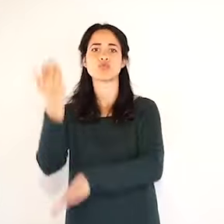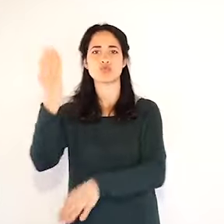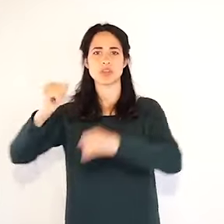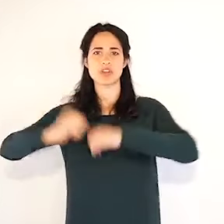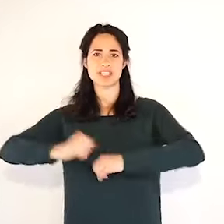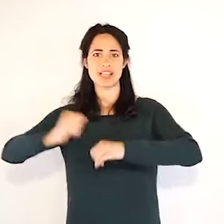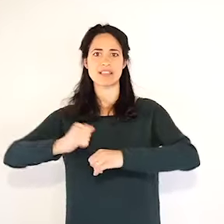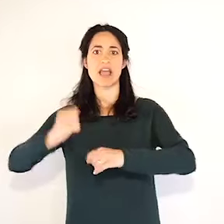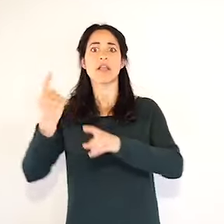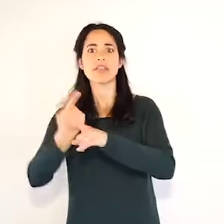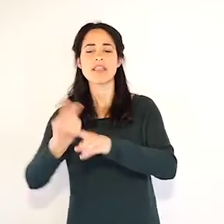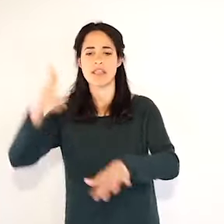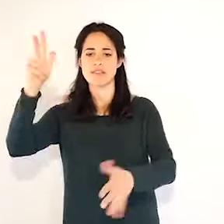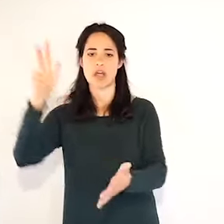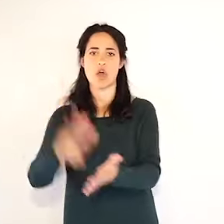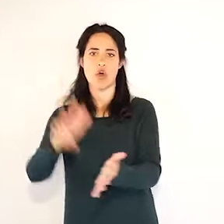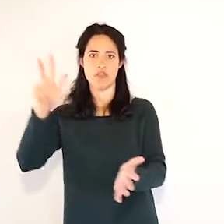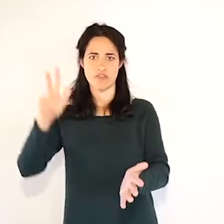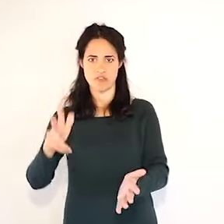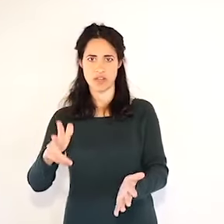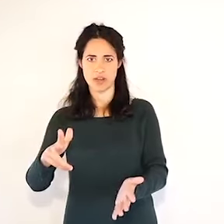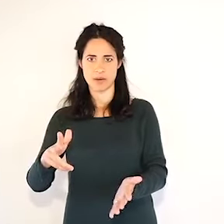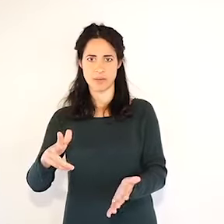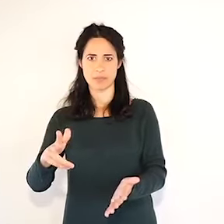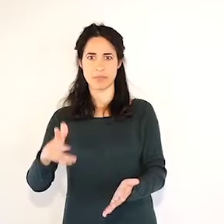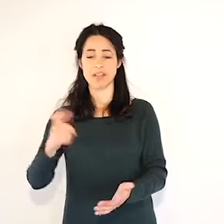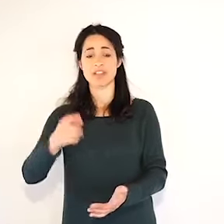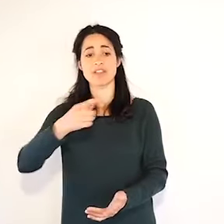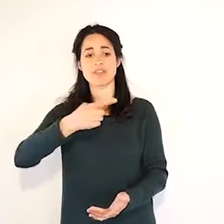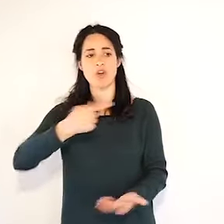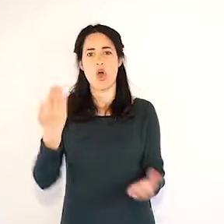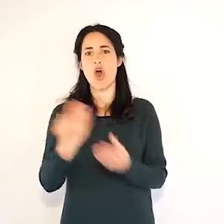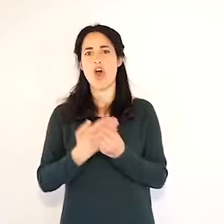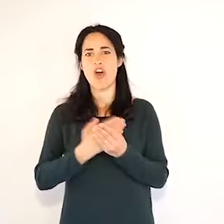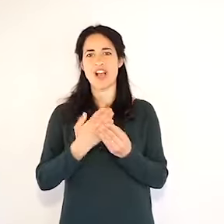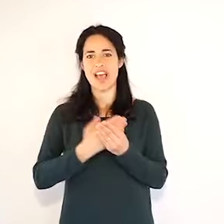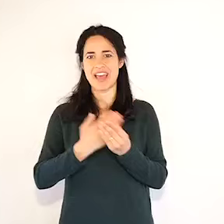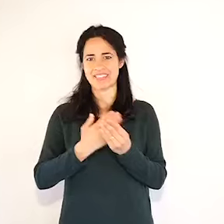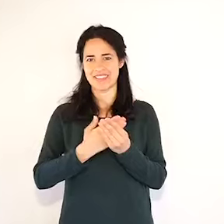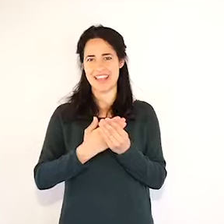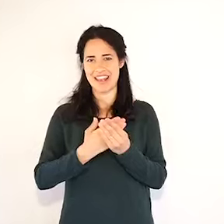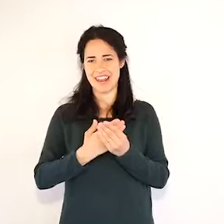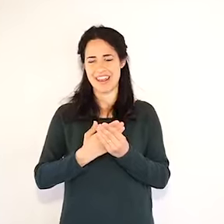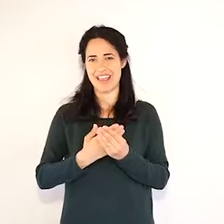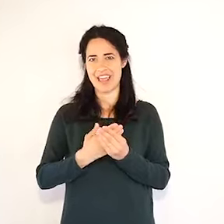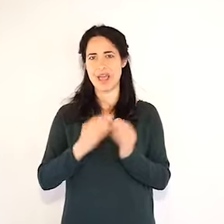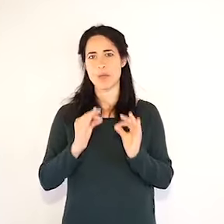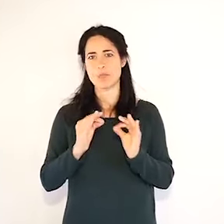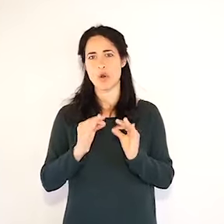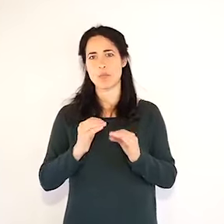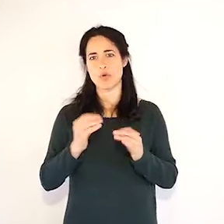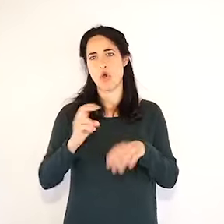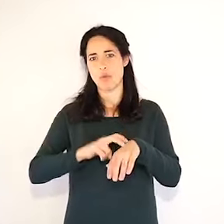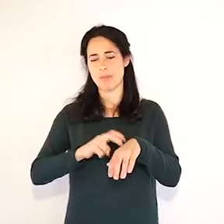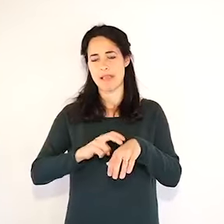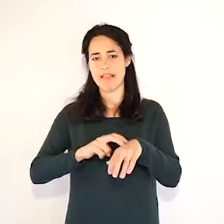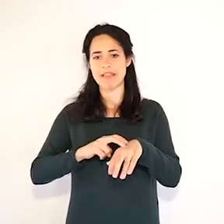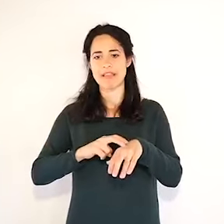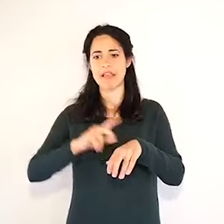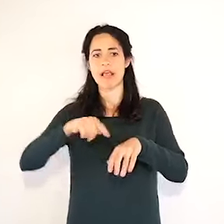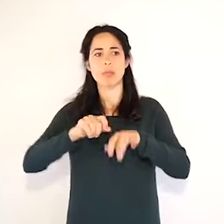malati vengono trasmessi all'Istituto Superiore di Sanità che progressivamente li valida,